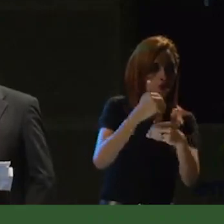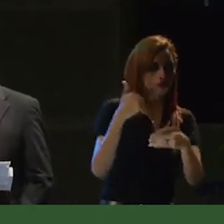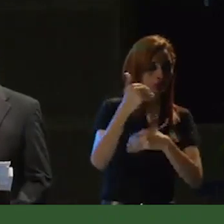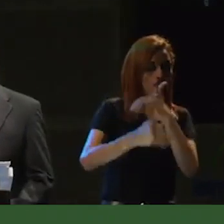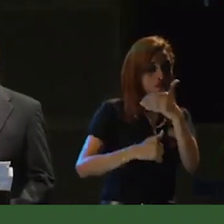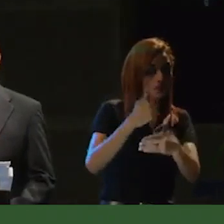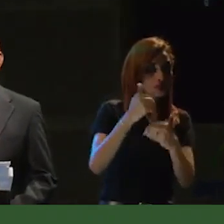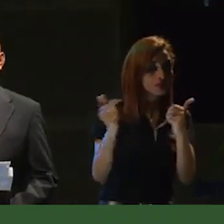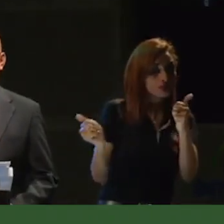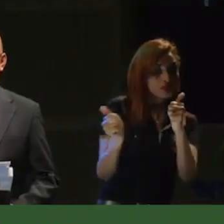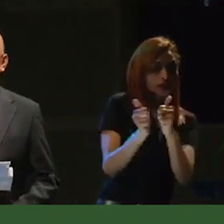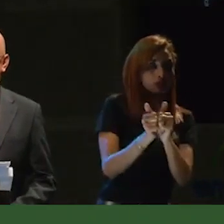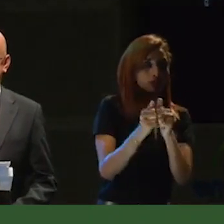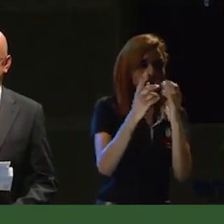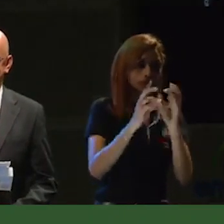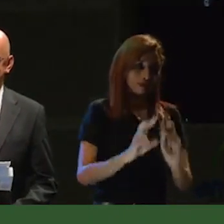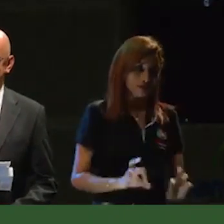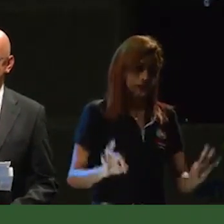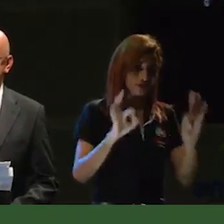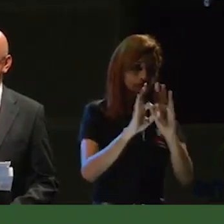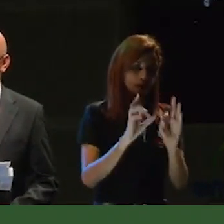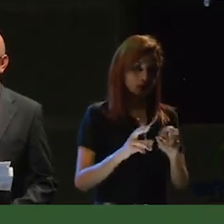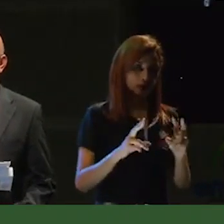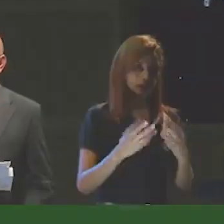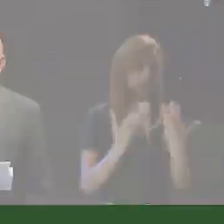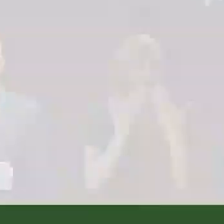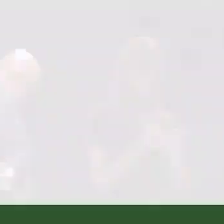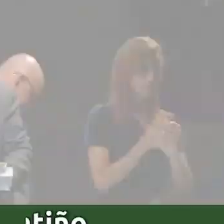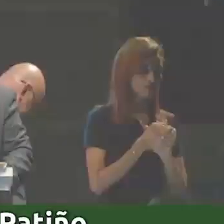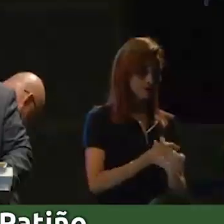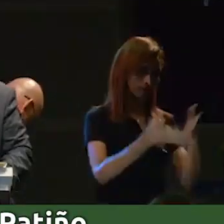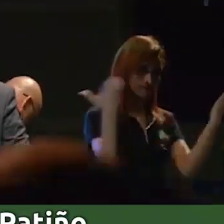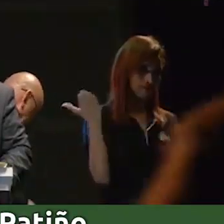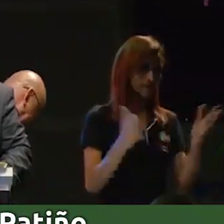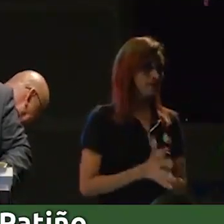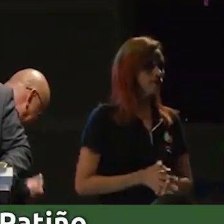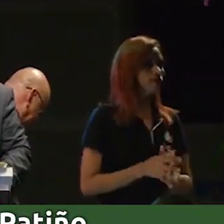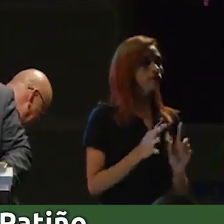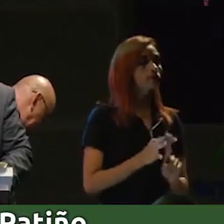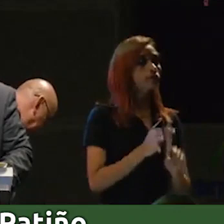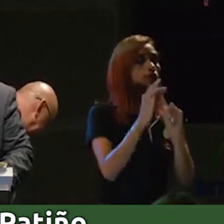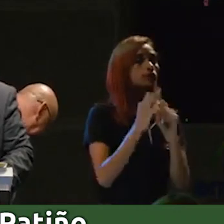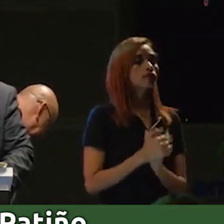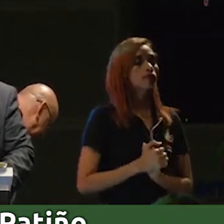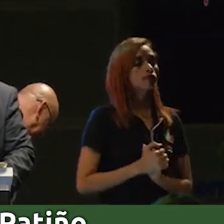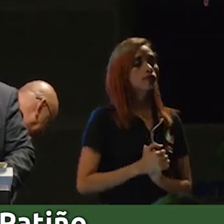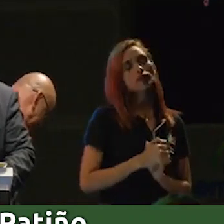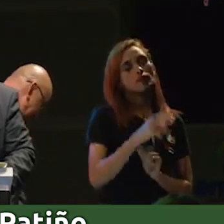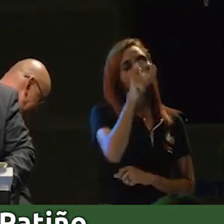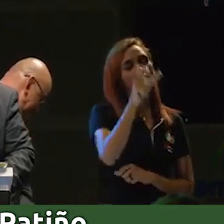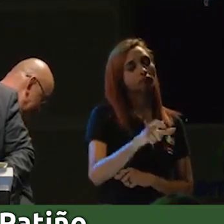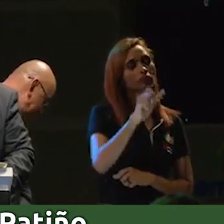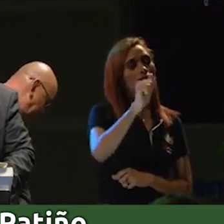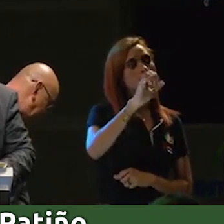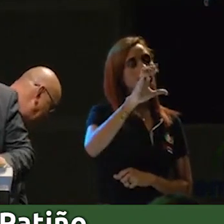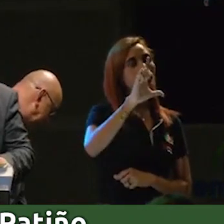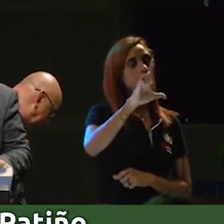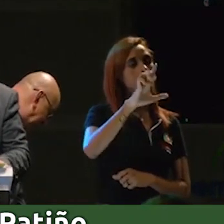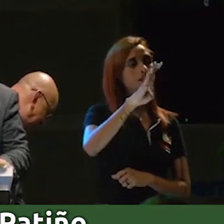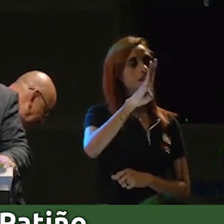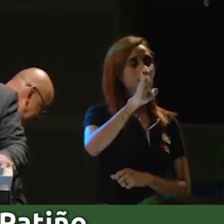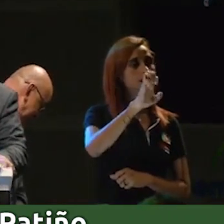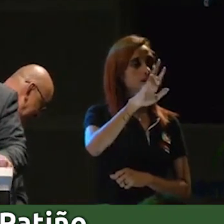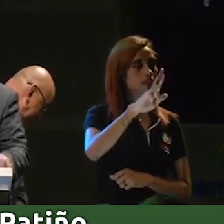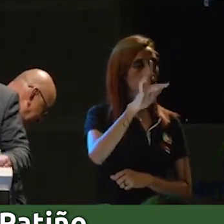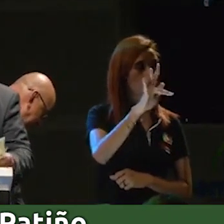reviertan el mejoras para la vida del departamento. Muchas gracias. Albert Einstein decía, si busca resultados distintos no haga